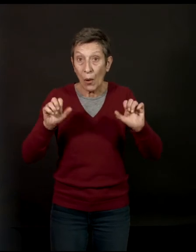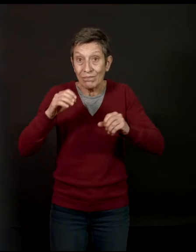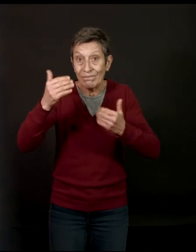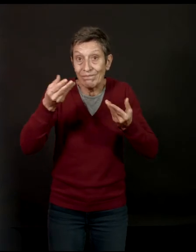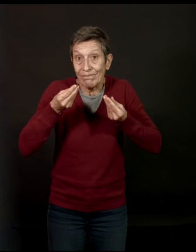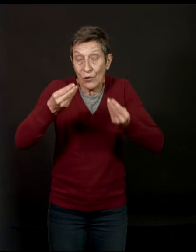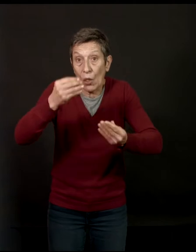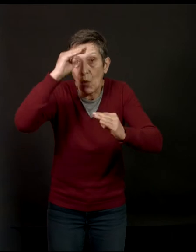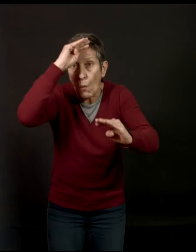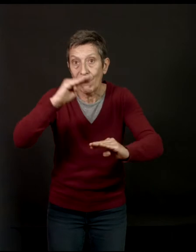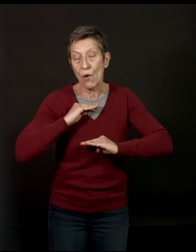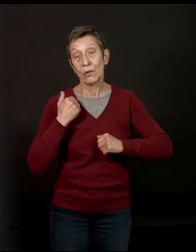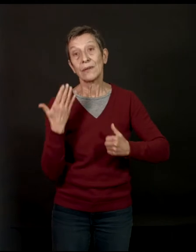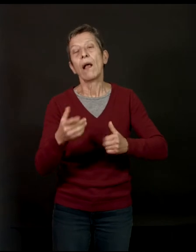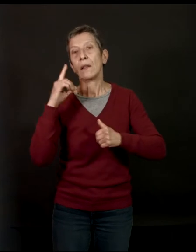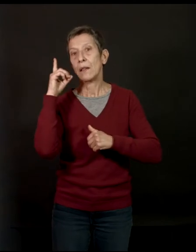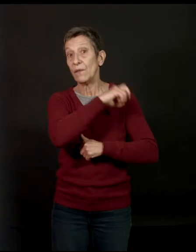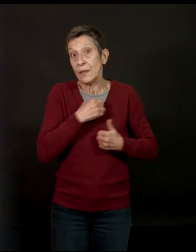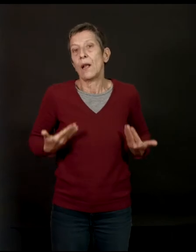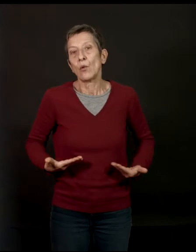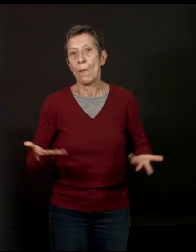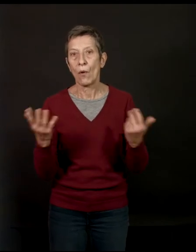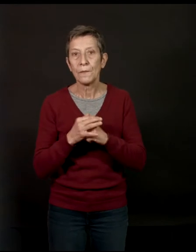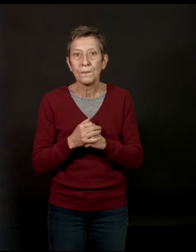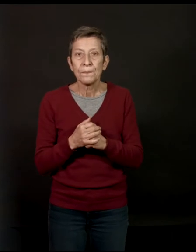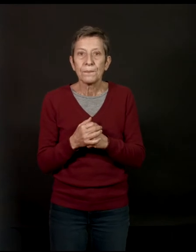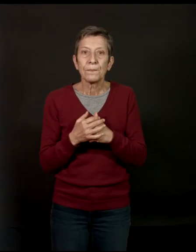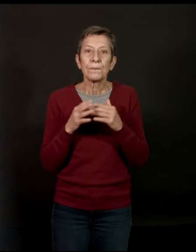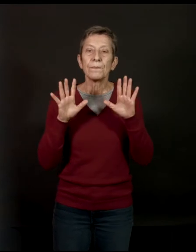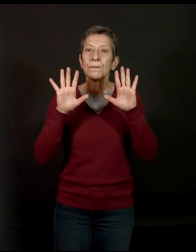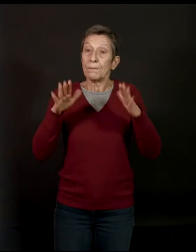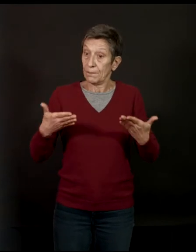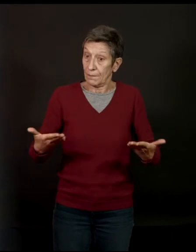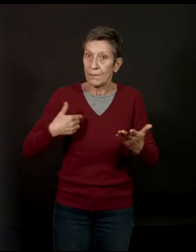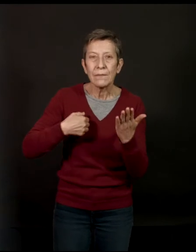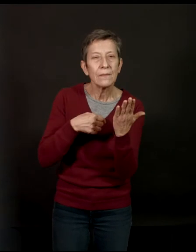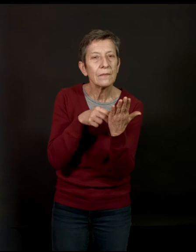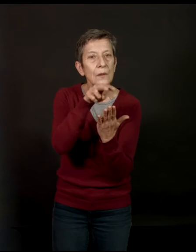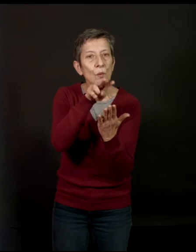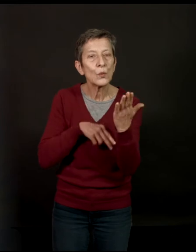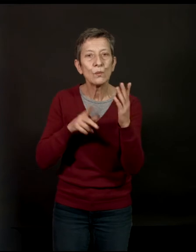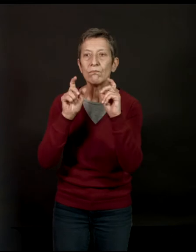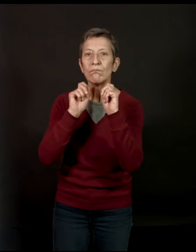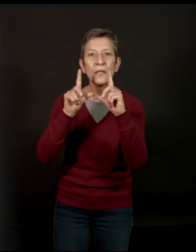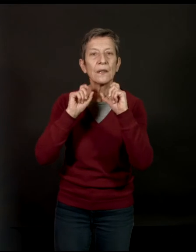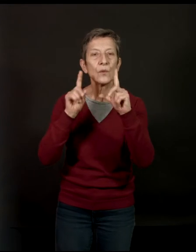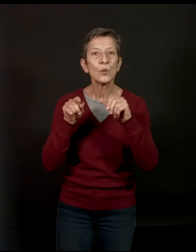c'est extrêmement compliqué. C'est très compliqué aujourd'hui. Alors, je lisais aujourd'hui l'interview d'un journaliste